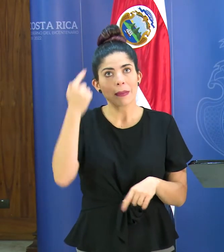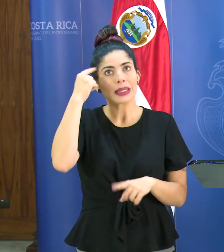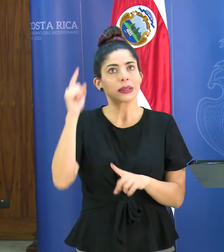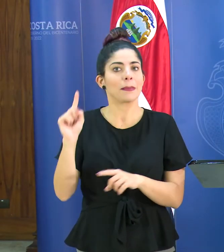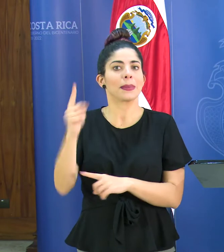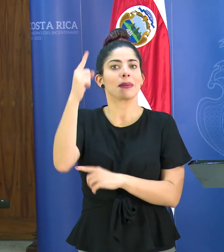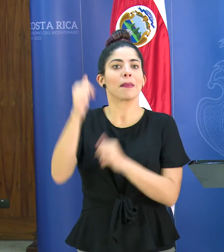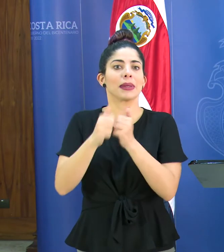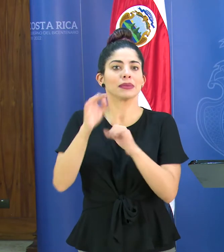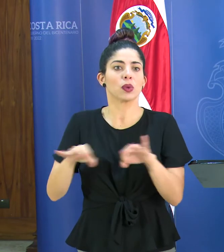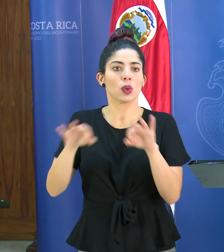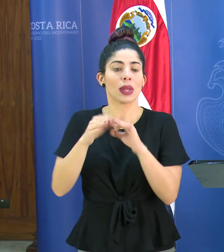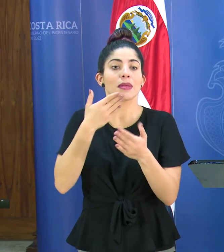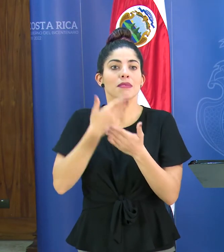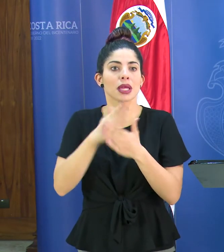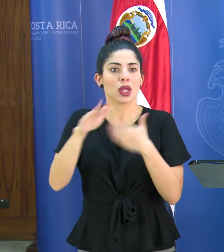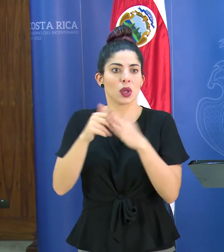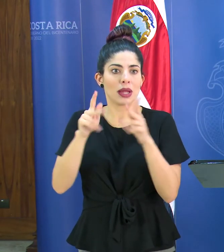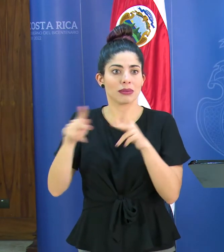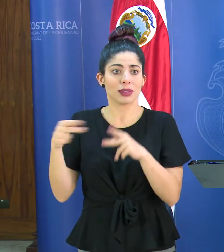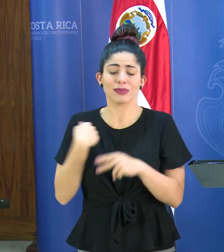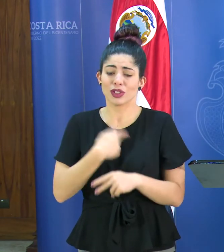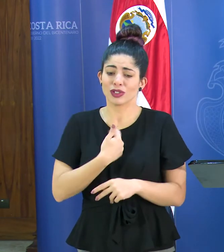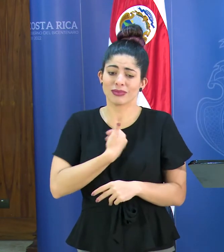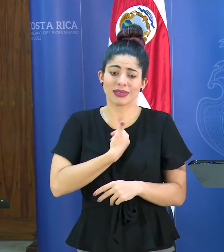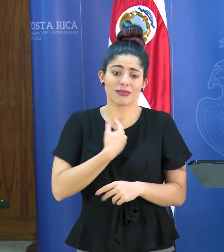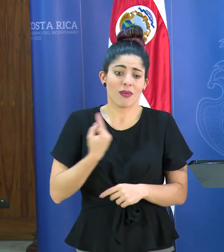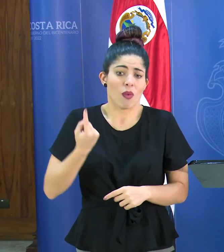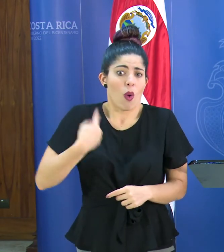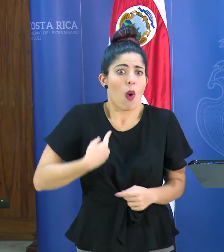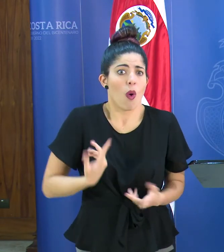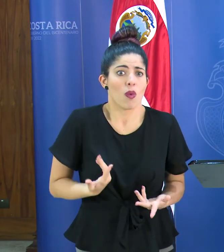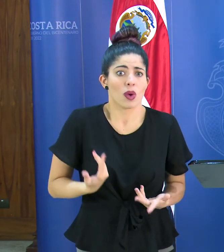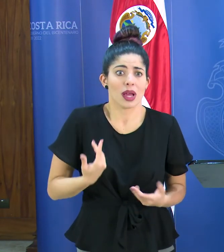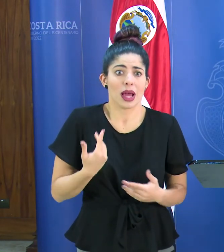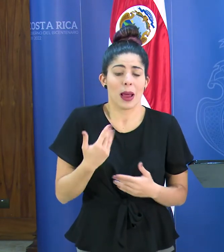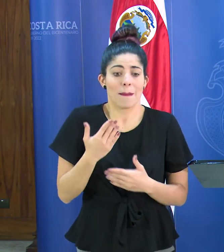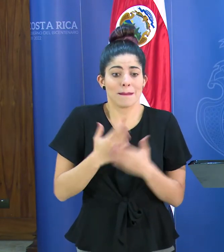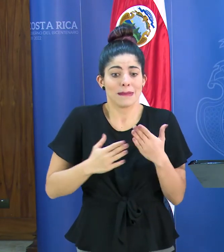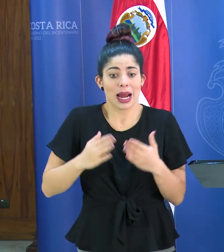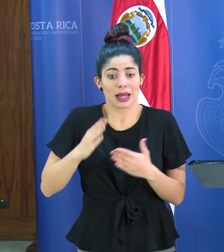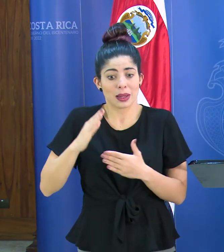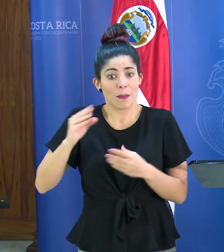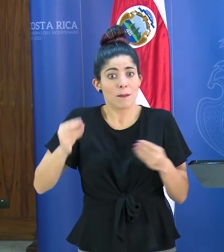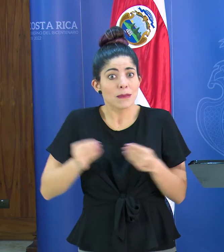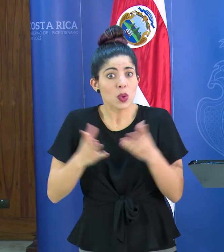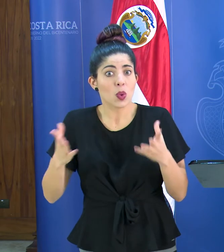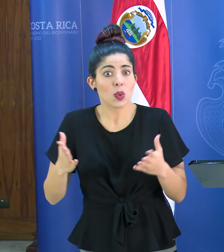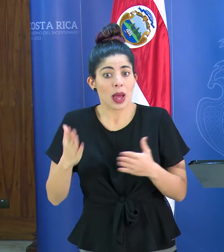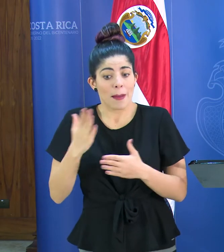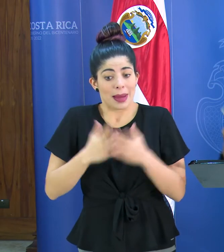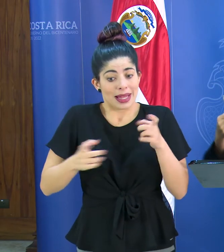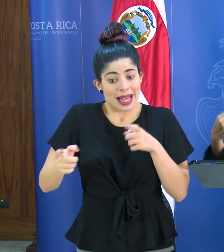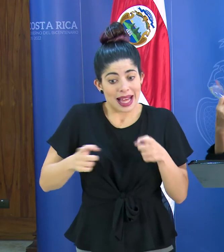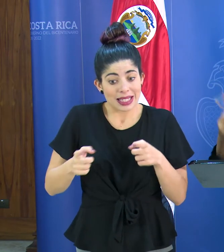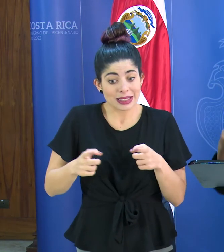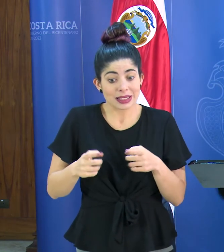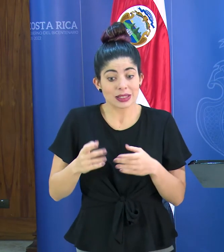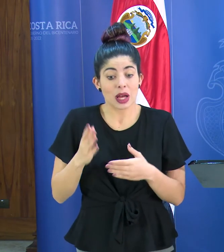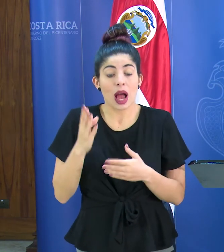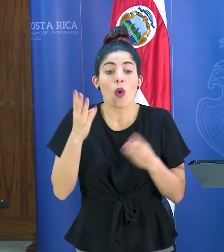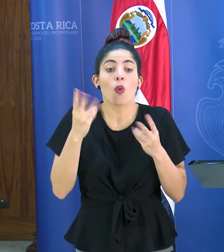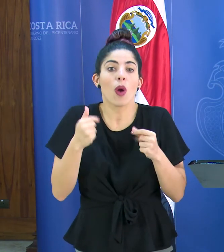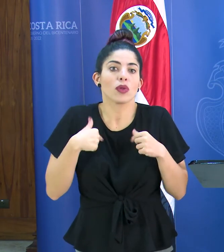bienestar de la población nosotros estamos obligados y llamados desde el aparato público y de la gestión hasta donde nos